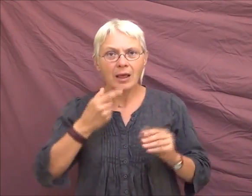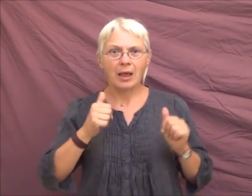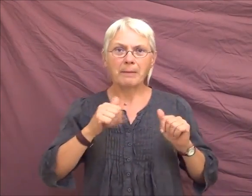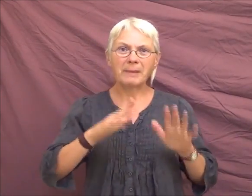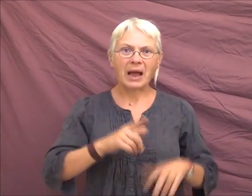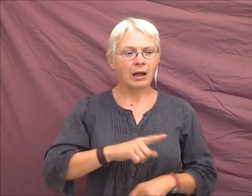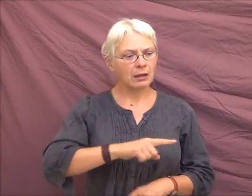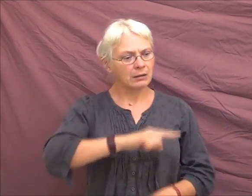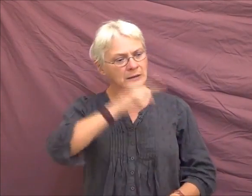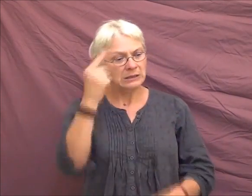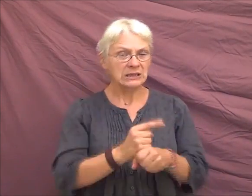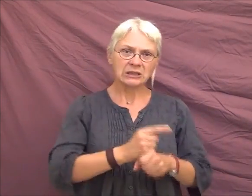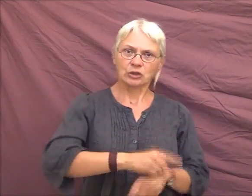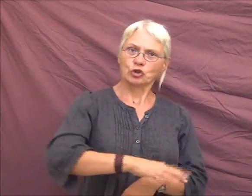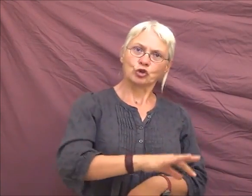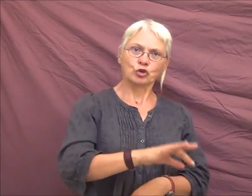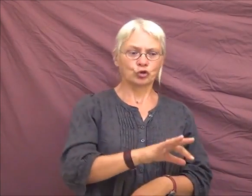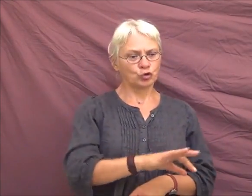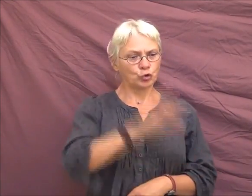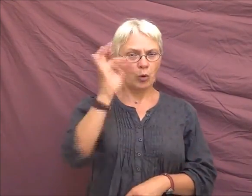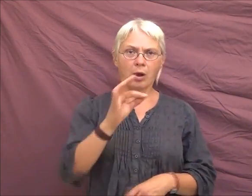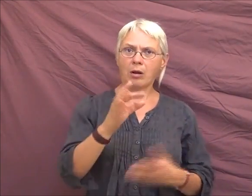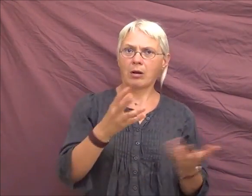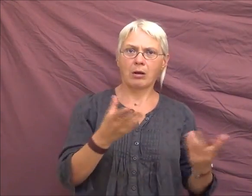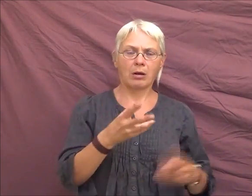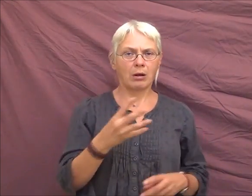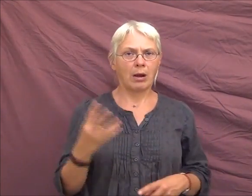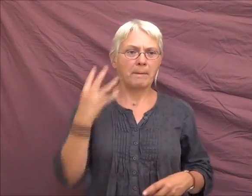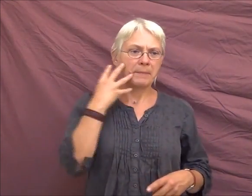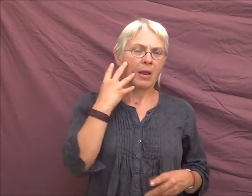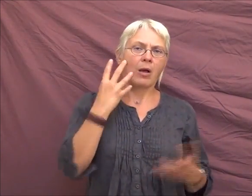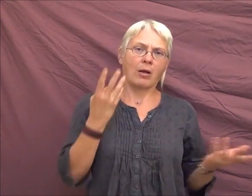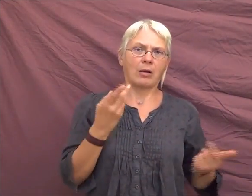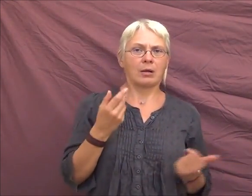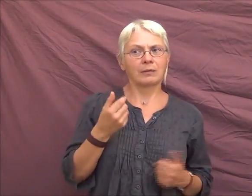'imposer ce choix à un gamin sourd, de suite, enfin, je parle des parents,